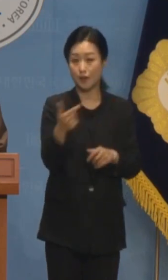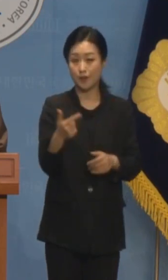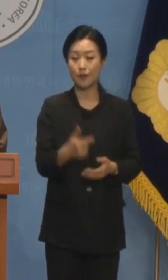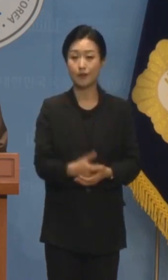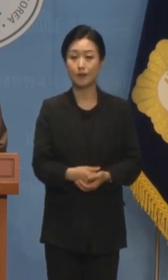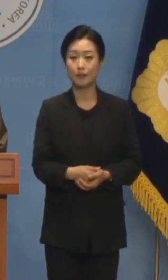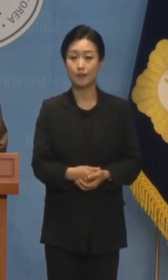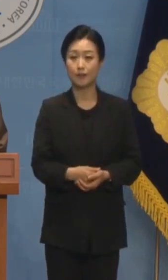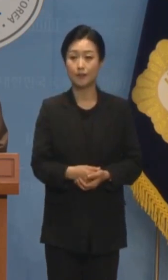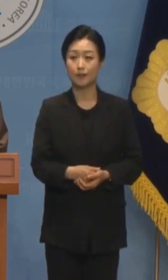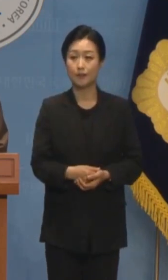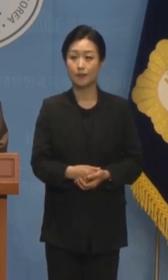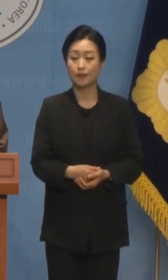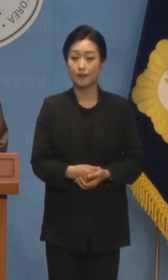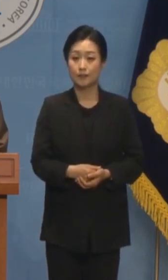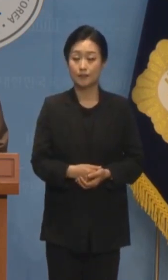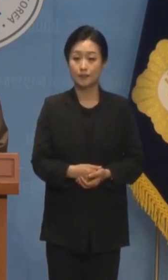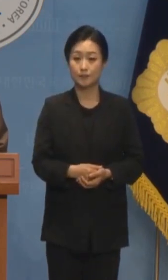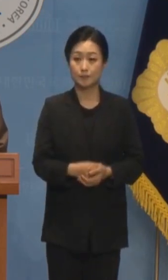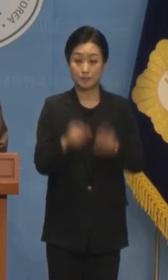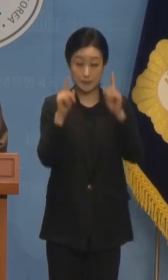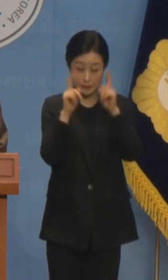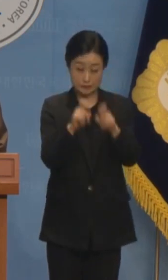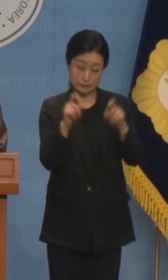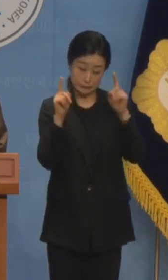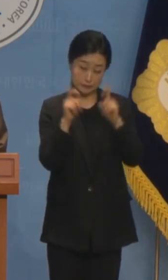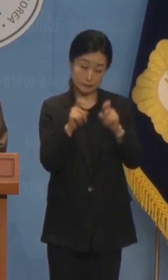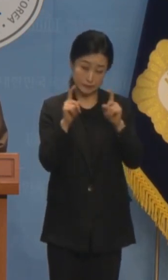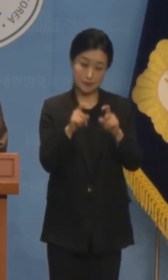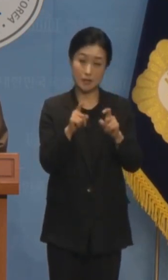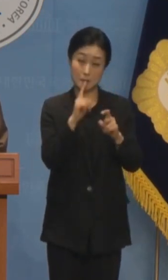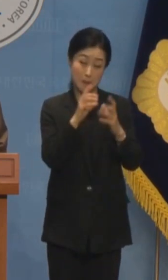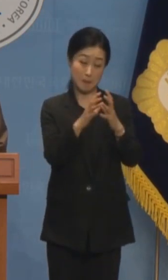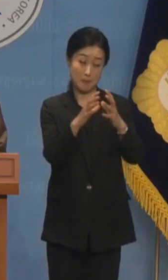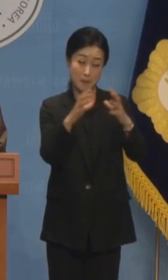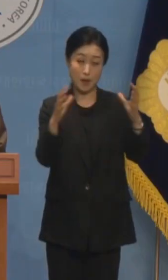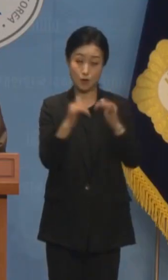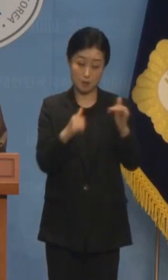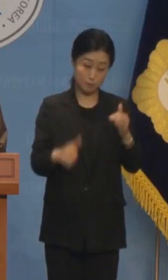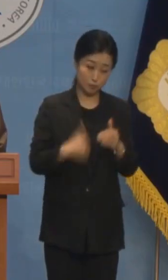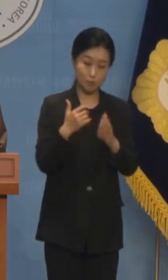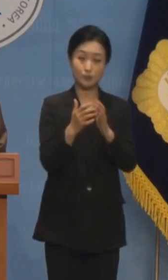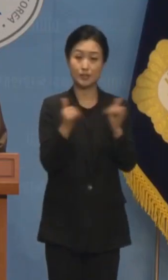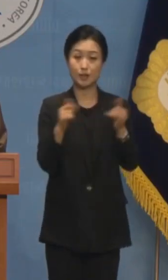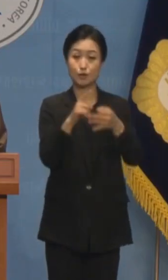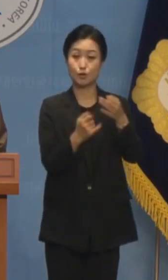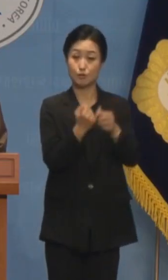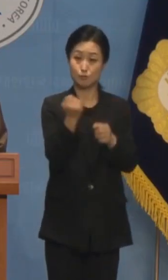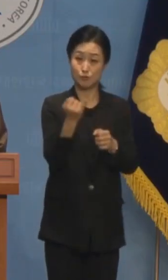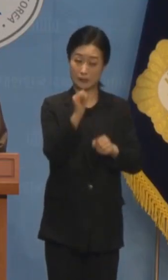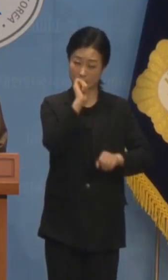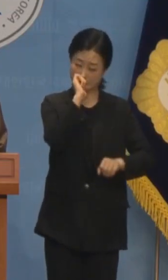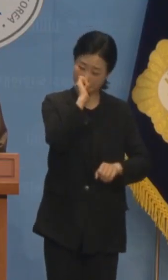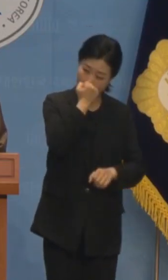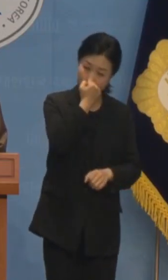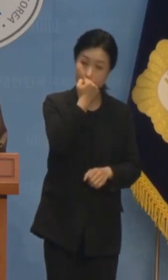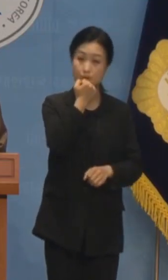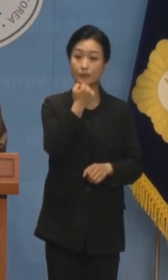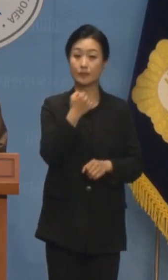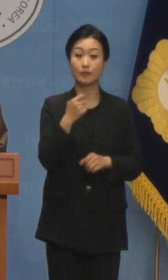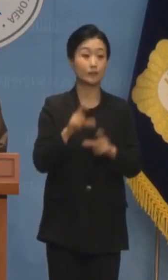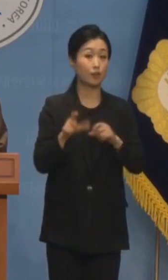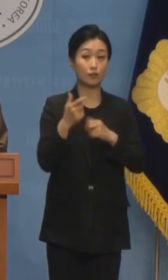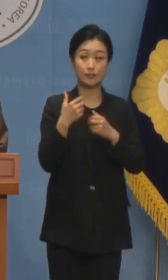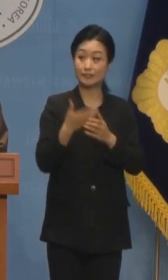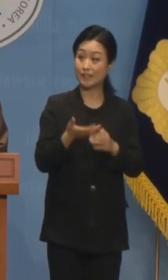수밖에 없습니다 연쇄 의혹 생산자, 국민 분노 유발자 김건희의 후한 무치한 만행을 더 이상